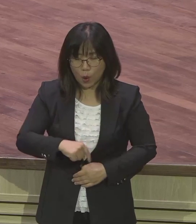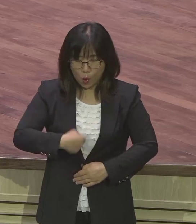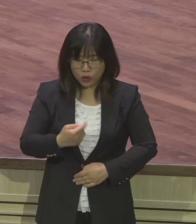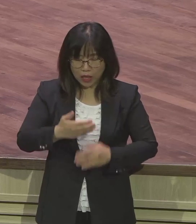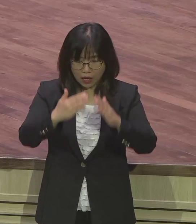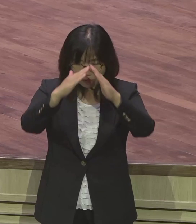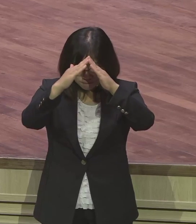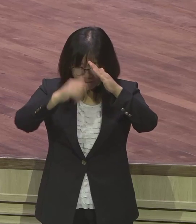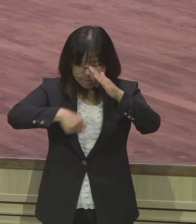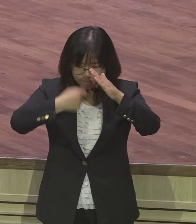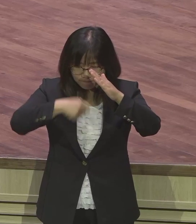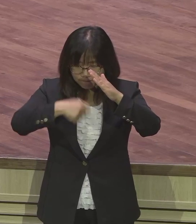사니까